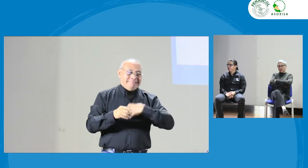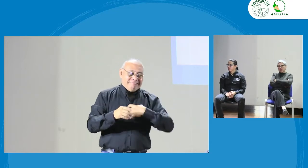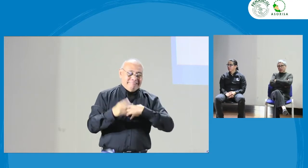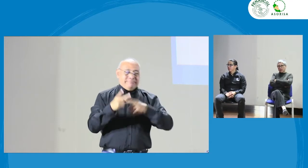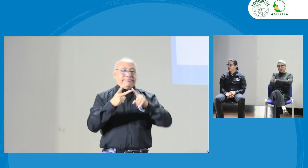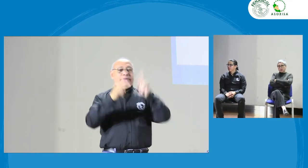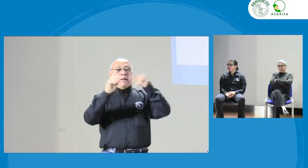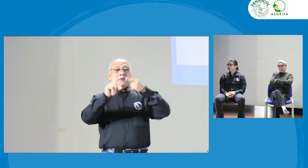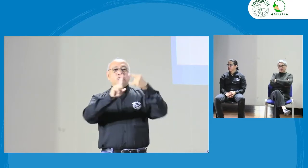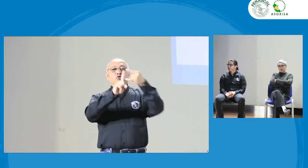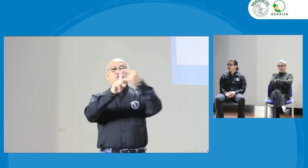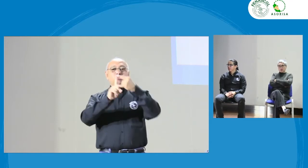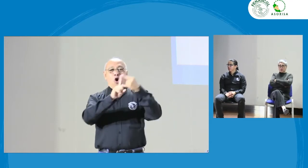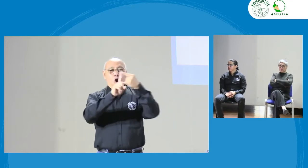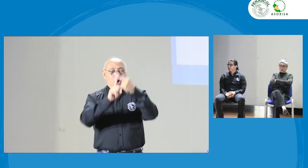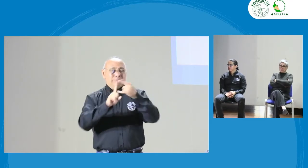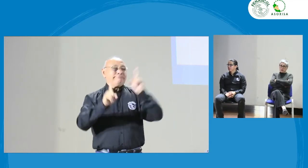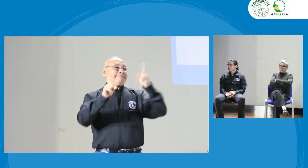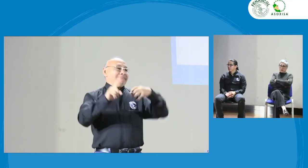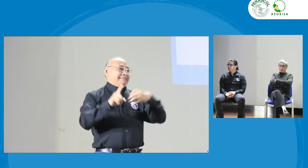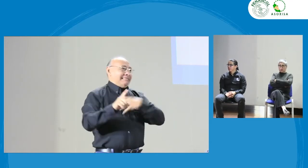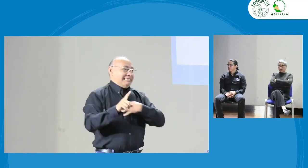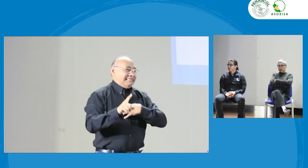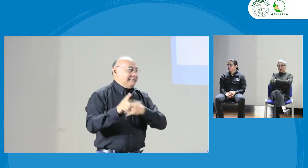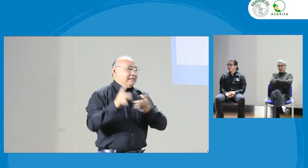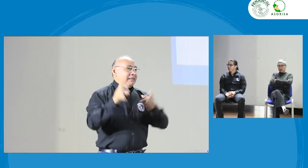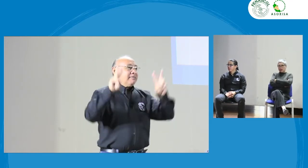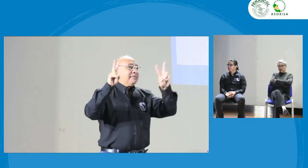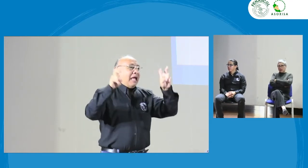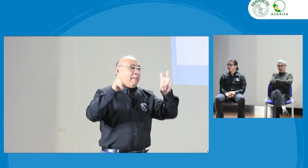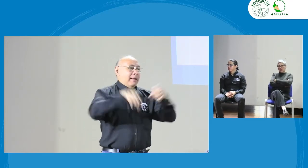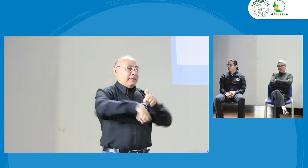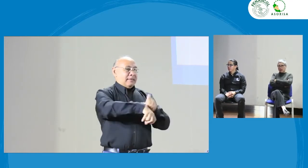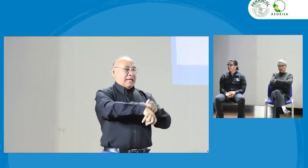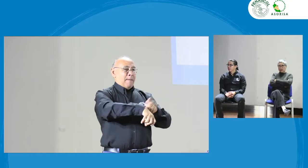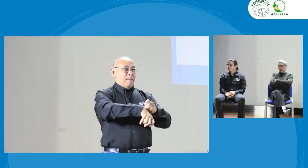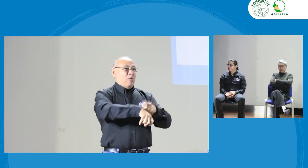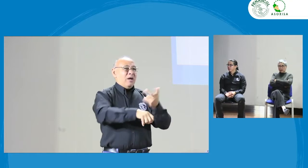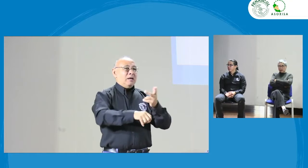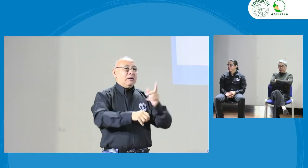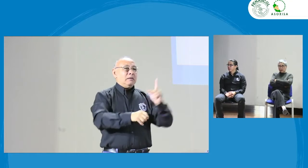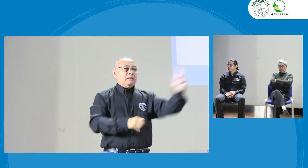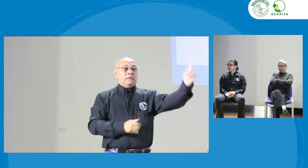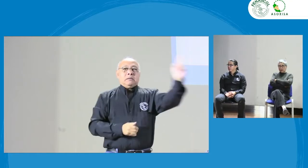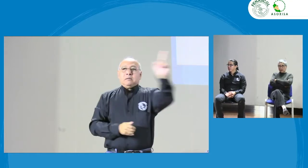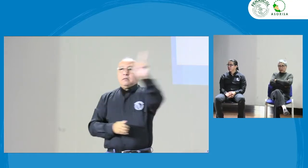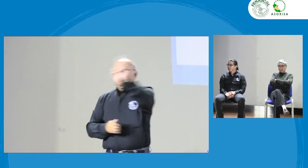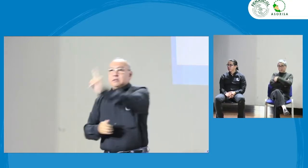personas que están manifestando quejas y también a través del Zoom nos han dicho